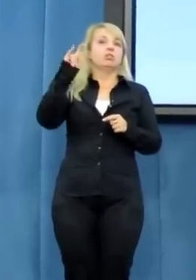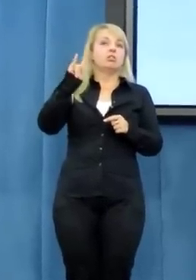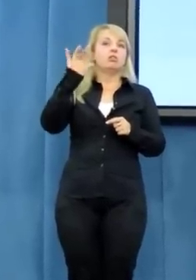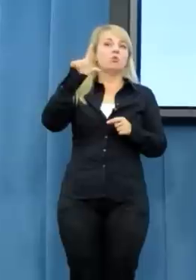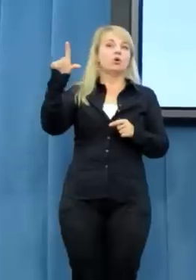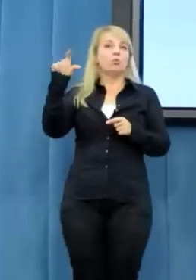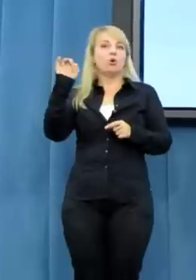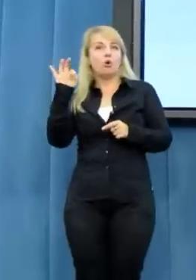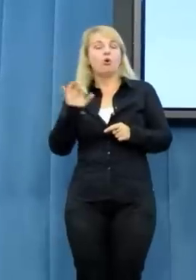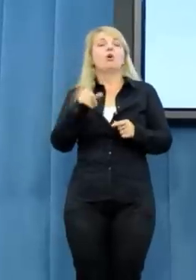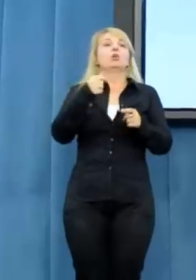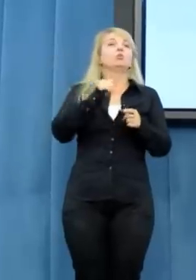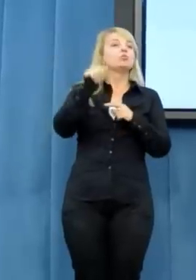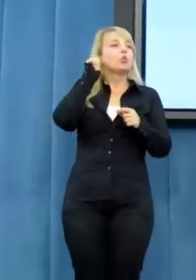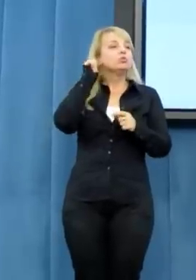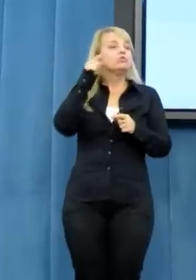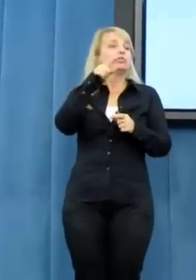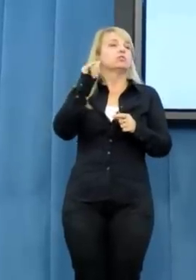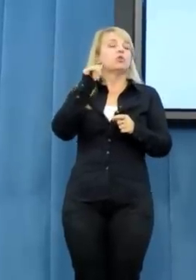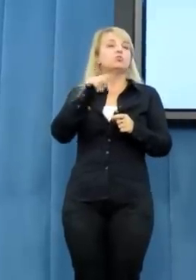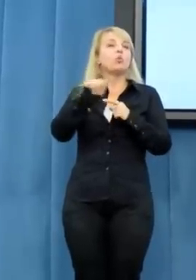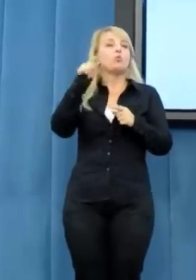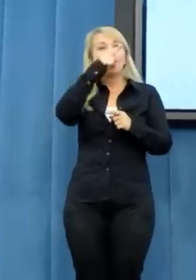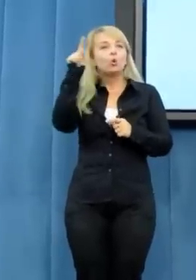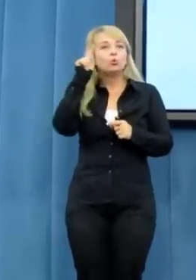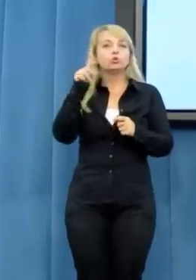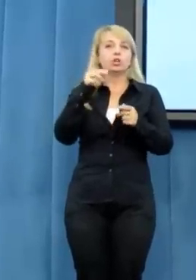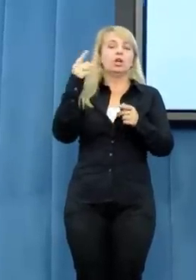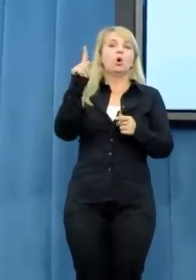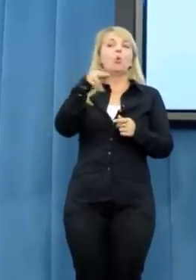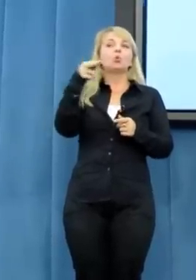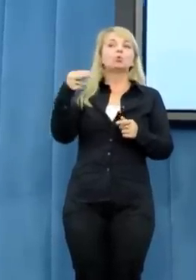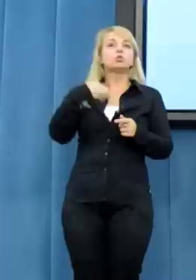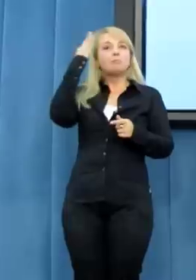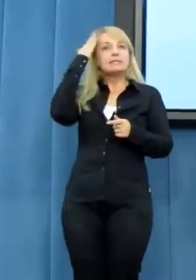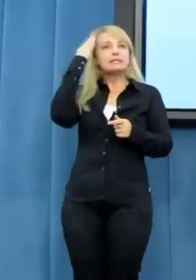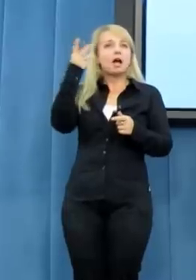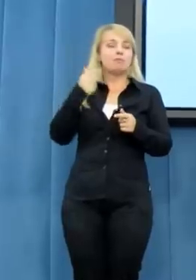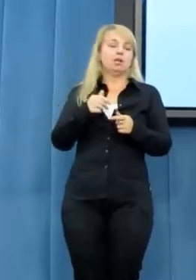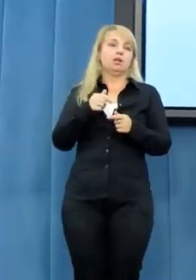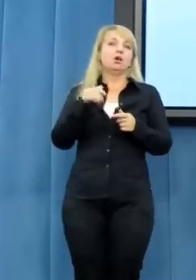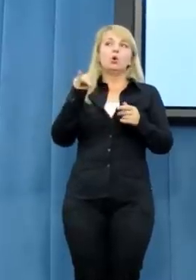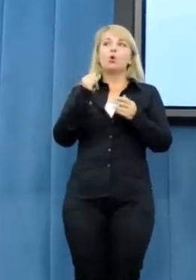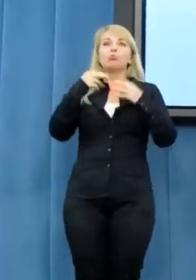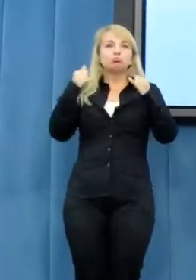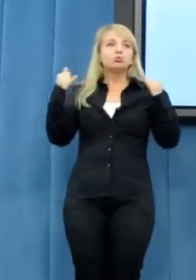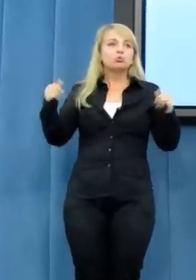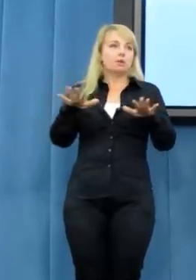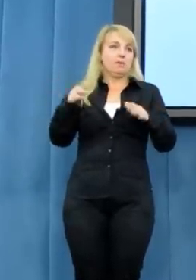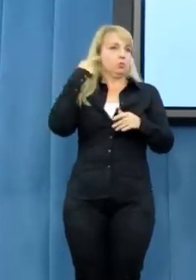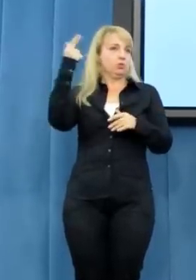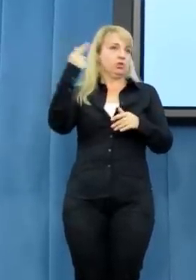których głos powinien być bardzo poważnie wzięty pod uwagę, że to wszystko w całej naszej dyskusji